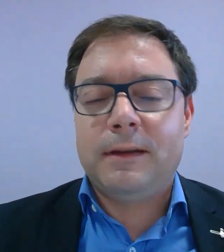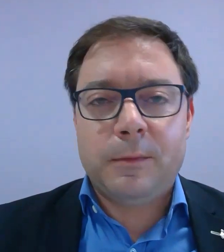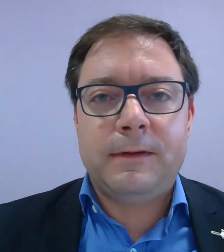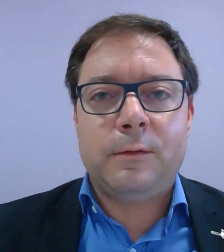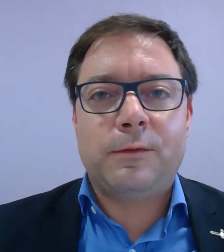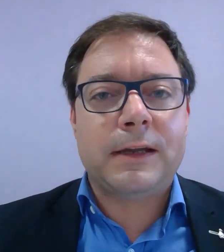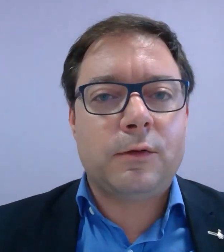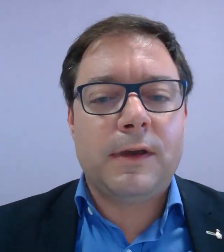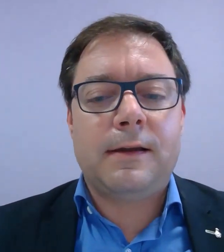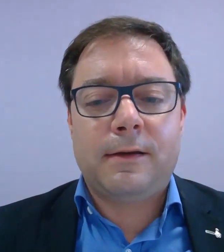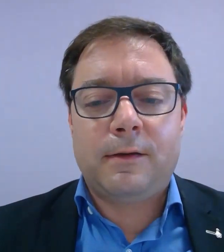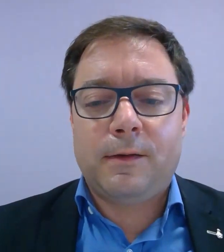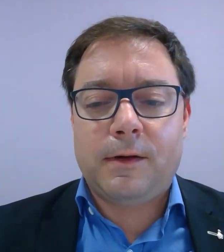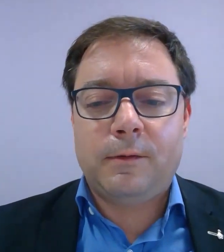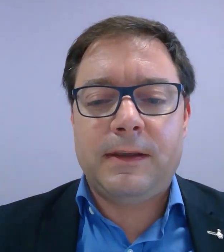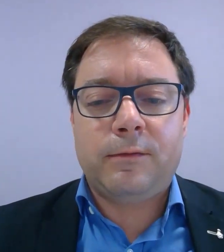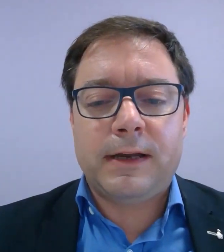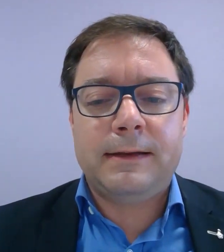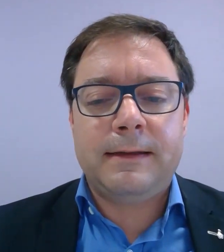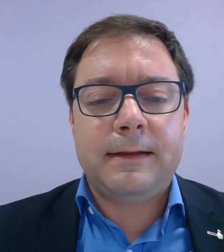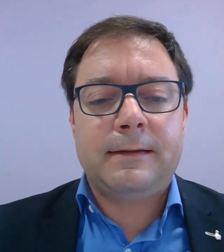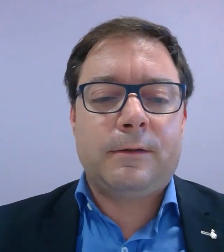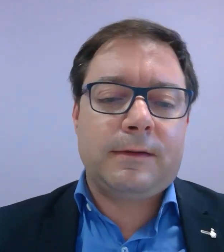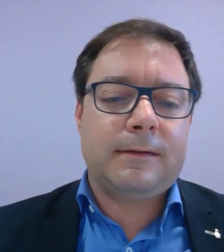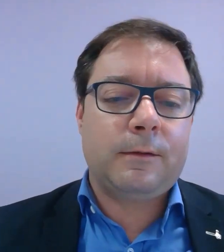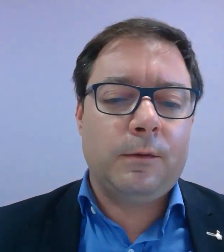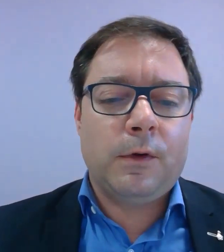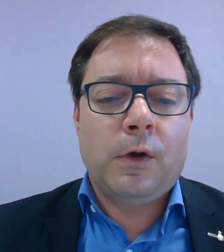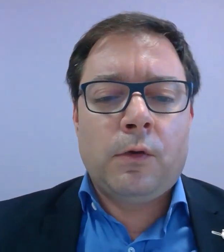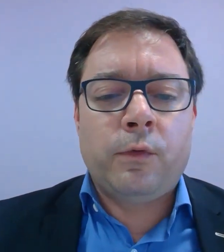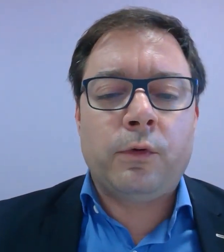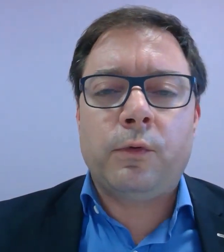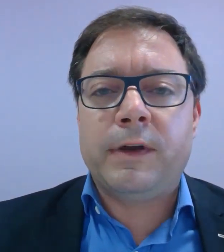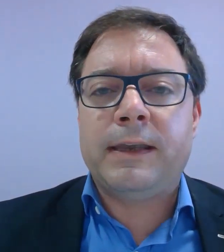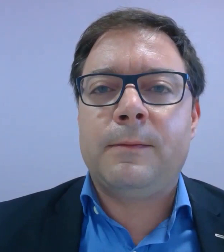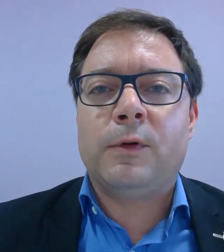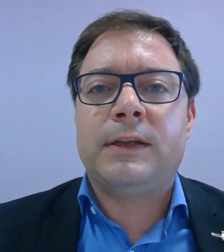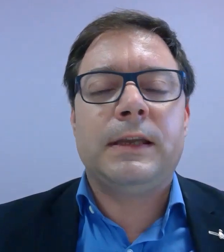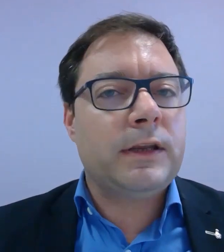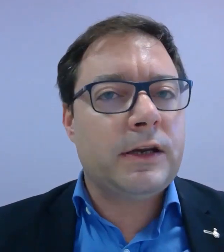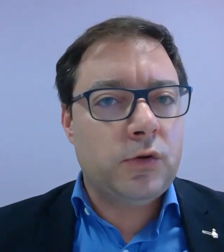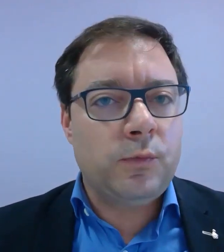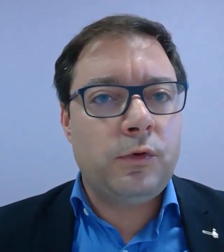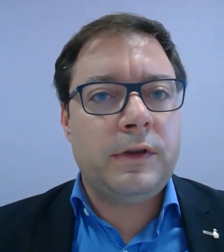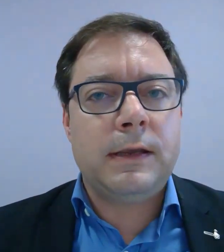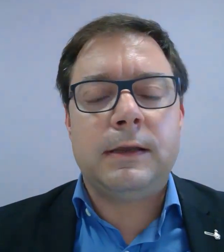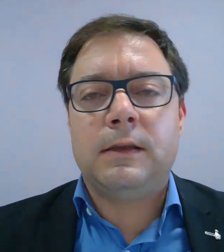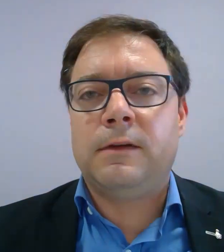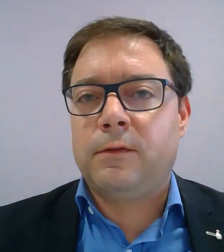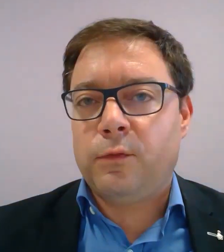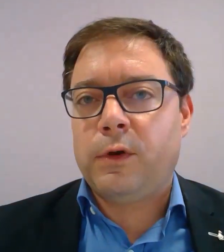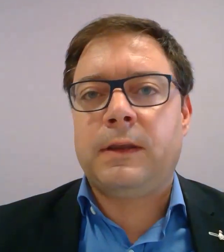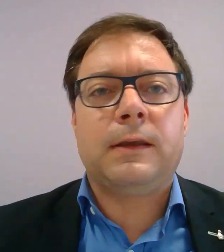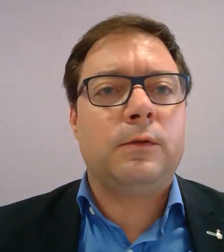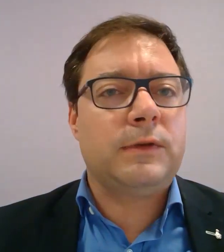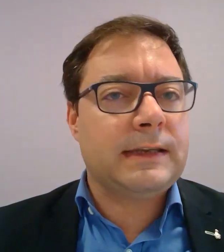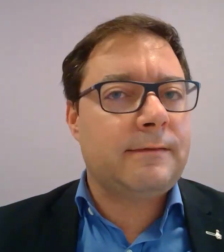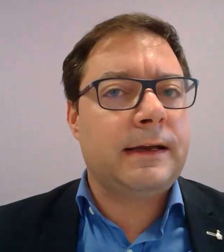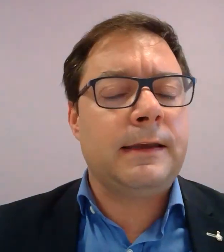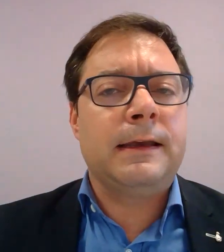expositions virtuelles que nous avons réalisées avec des associations. Vous retrouverez également des témoignages de boulonnais qui vivent en foyer ou qui travaillent,